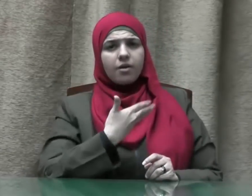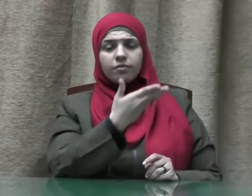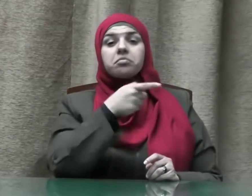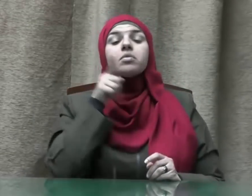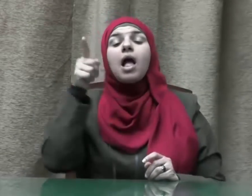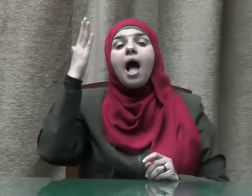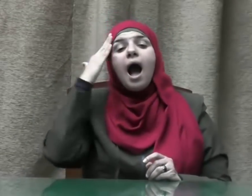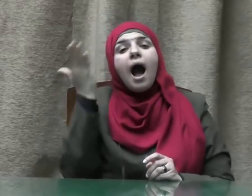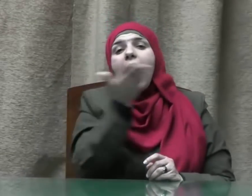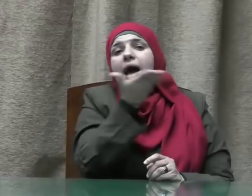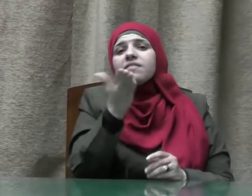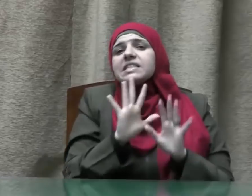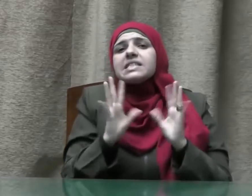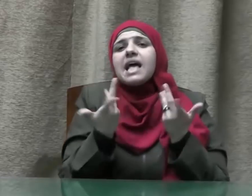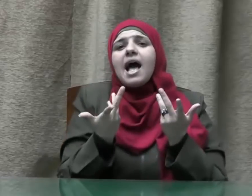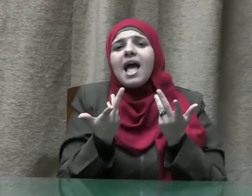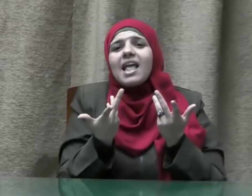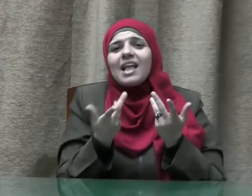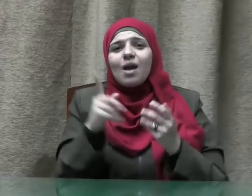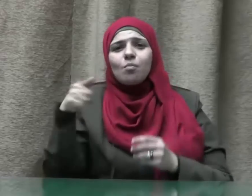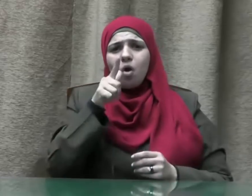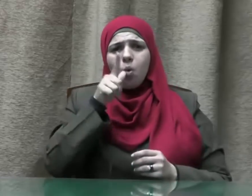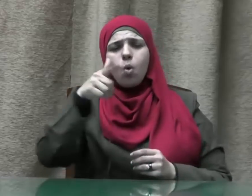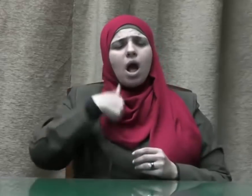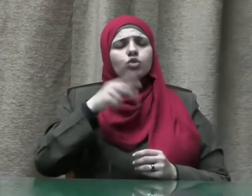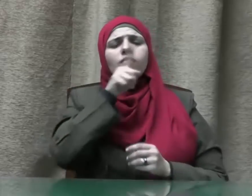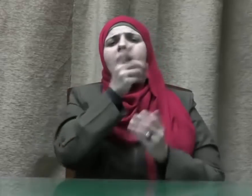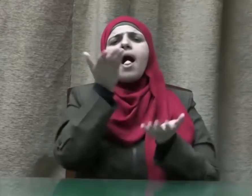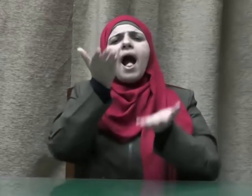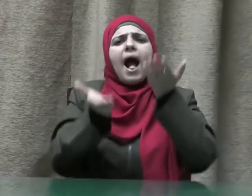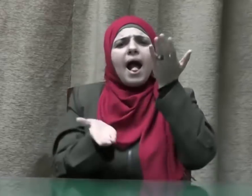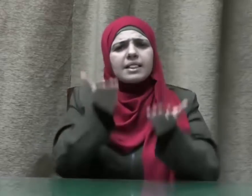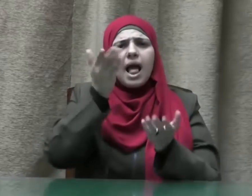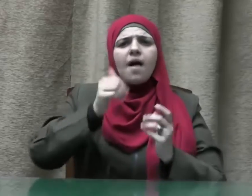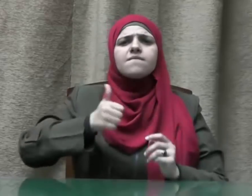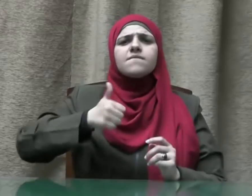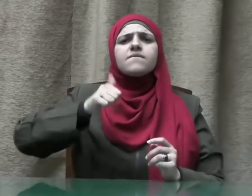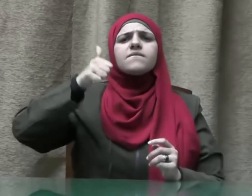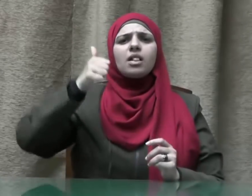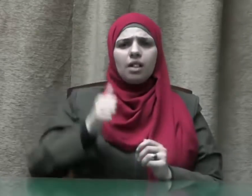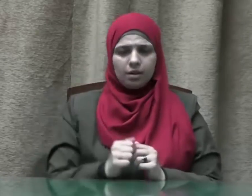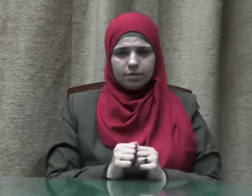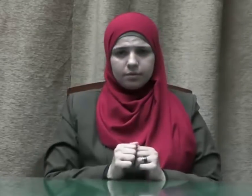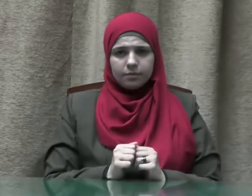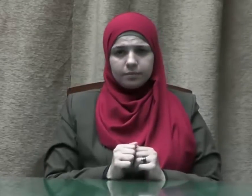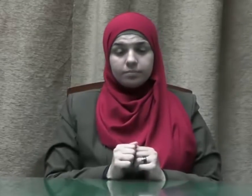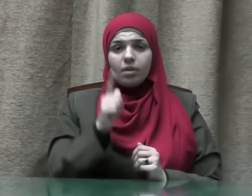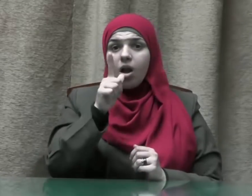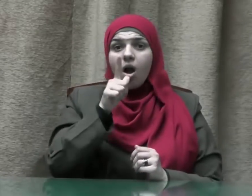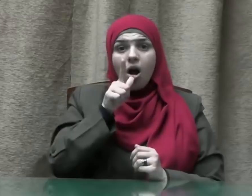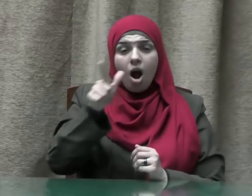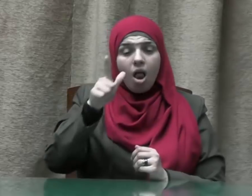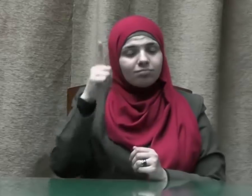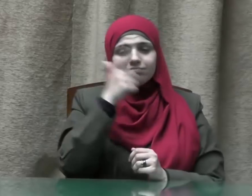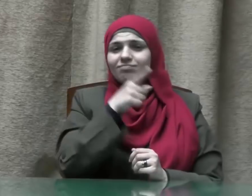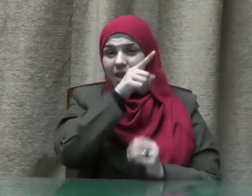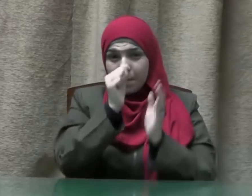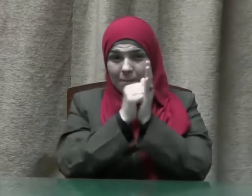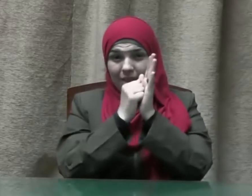شيء تعرفه قال بالعدالة والفضل قال فهو جارك الأدنى